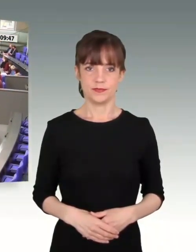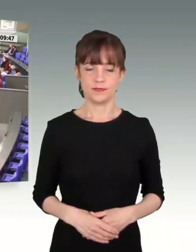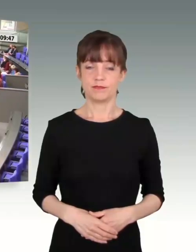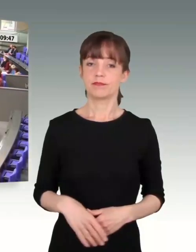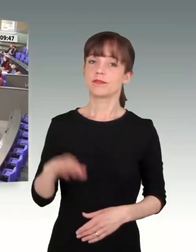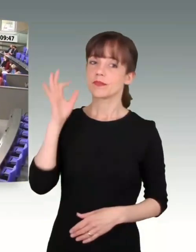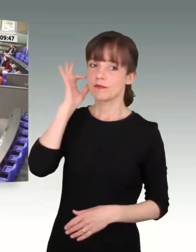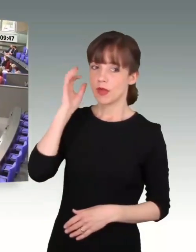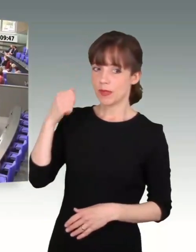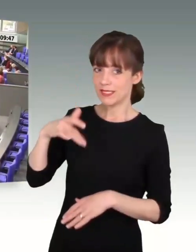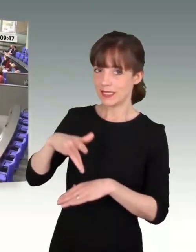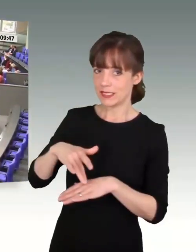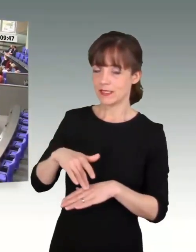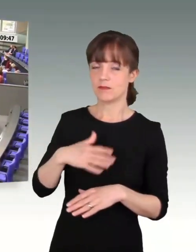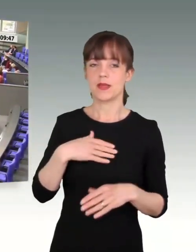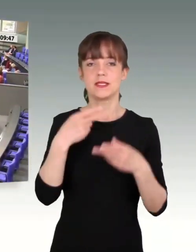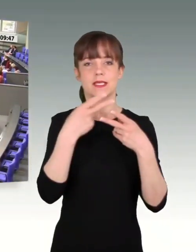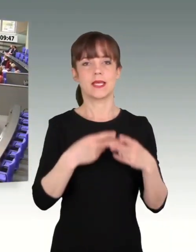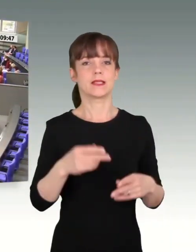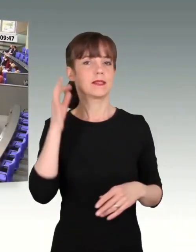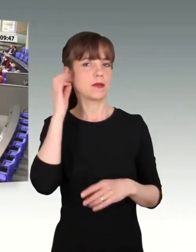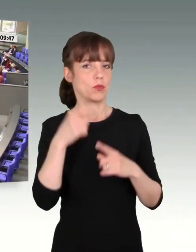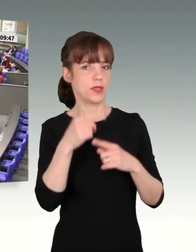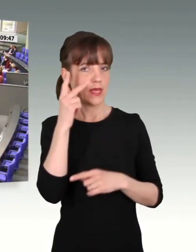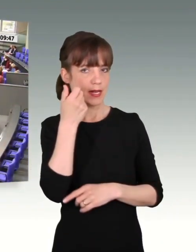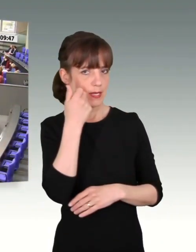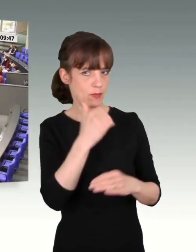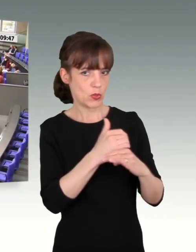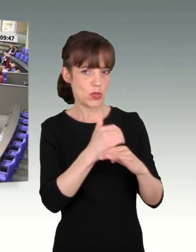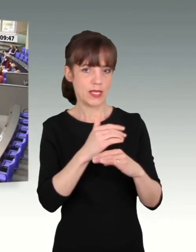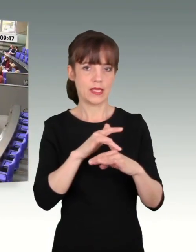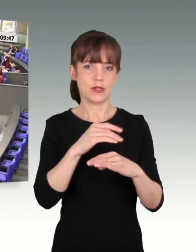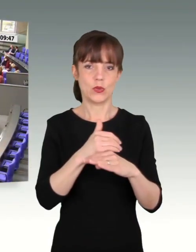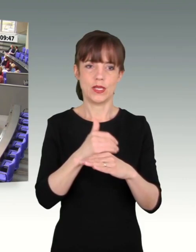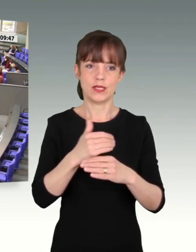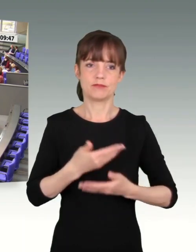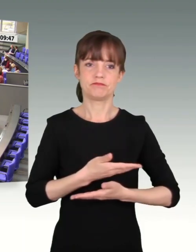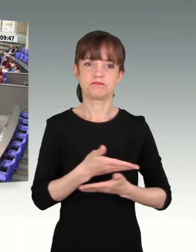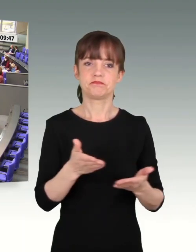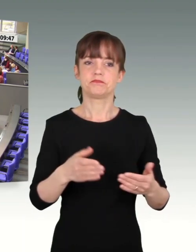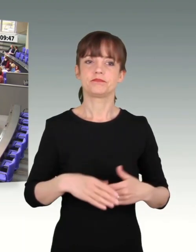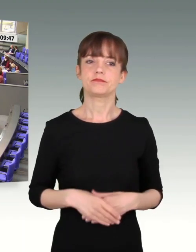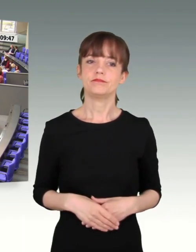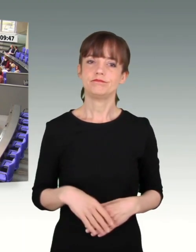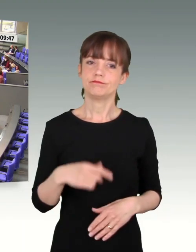Frau Präsidentin, meine sehr geehrten Damen und Herren, liebe Kolleginnen und Kollegen, sehr geehrte Frau Dr. Högl. Auch ich möchte Ihnen im Namen meiner Fraktion für Ihre